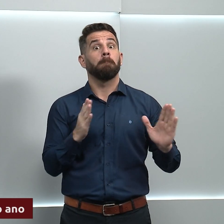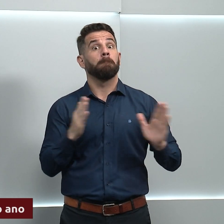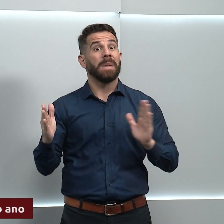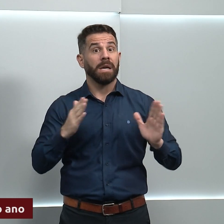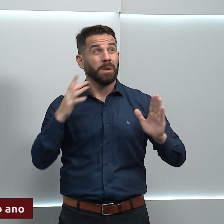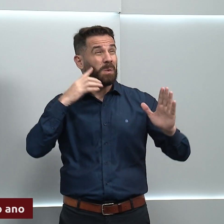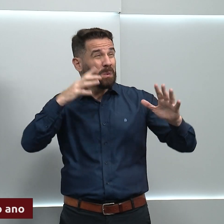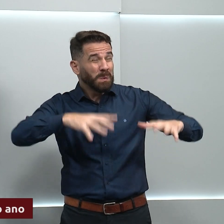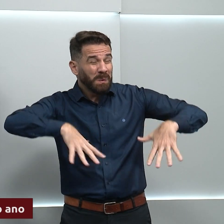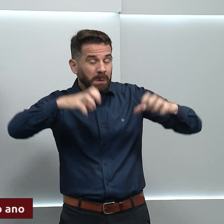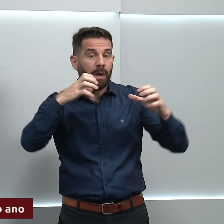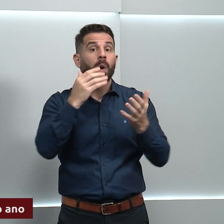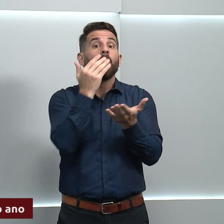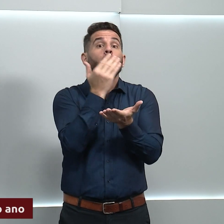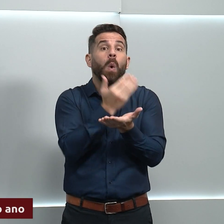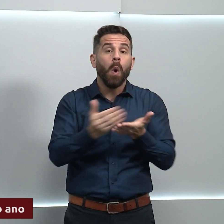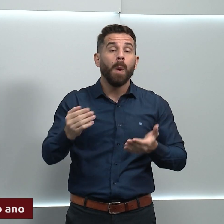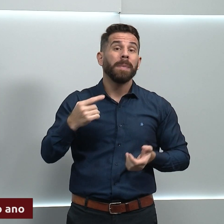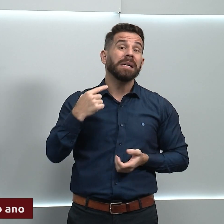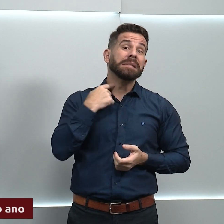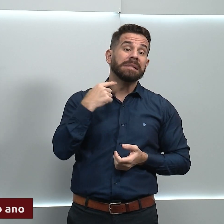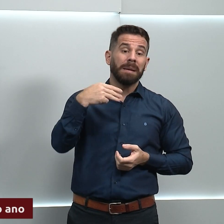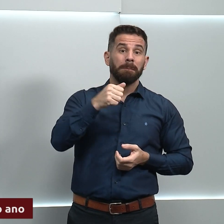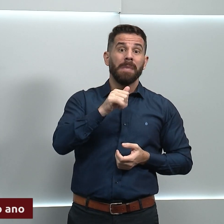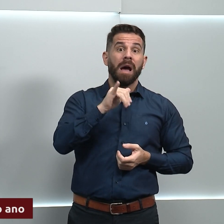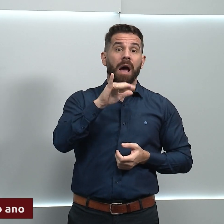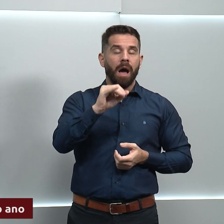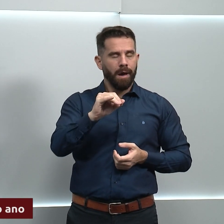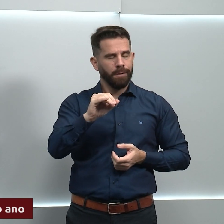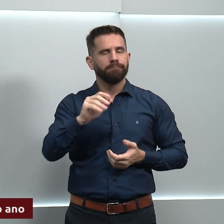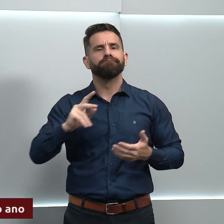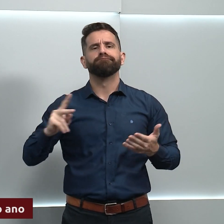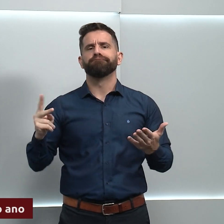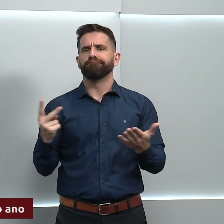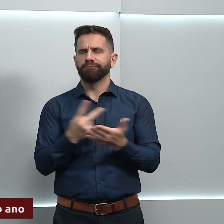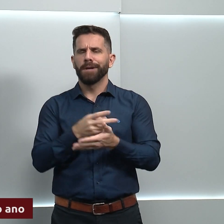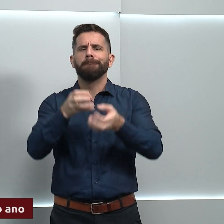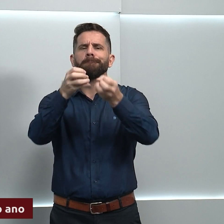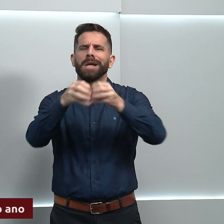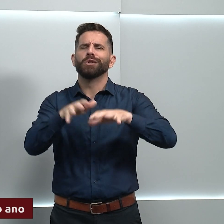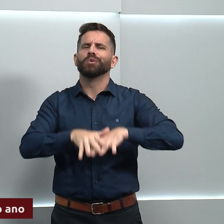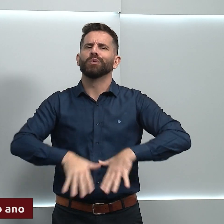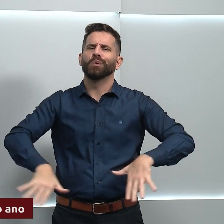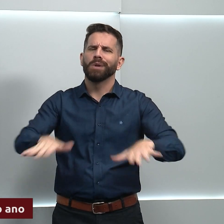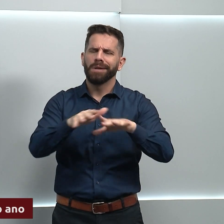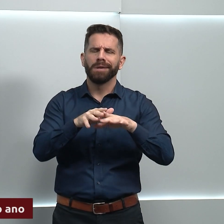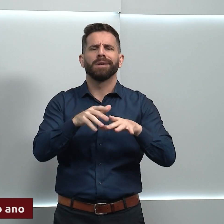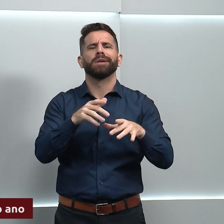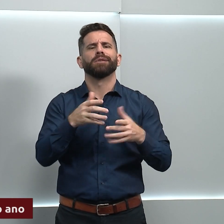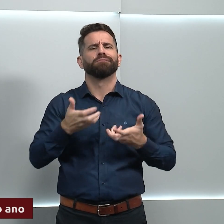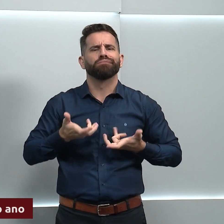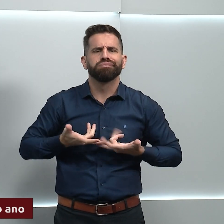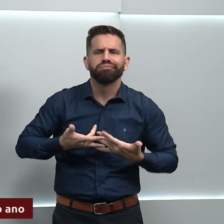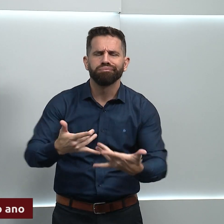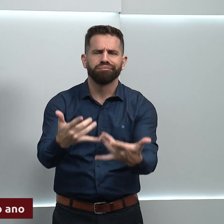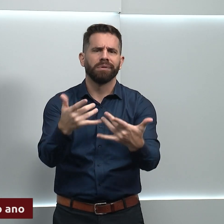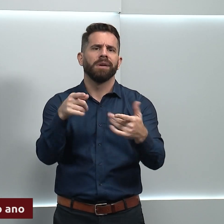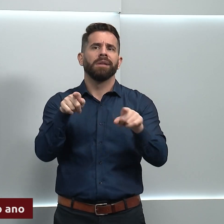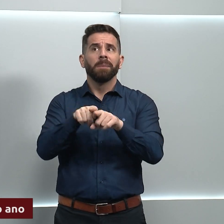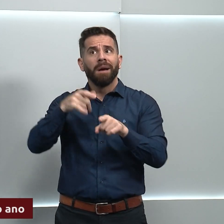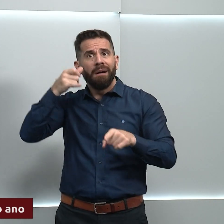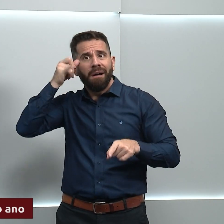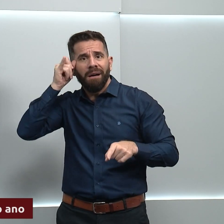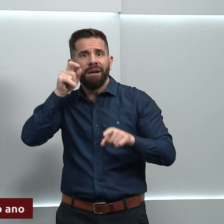que começa em maio, é um dos mais críticos para o setor. O alerta é feito, então, desde o começo do ano para que esse